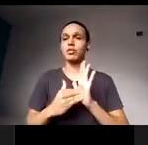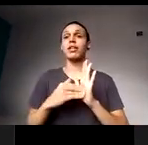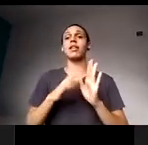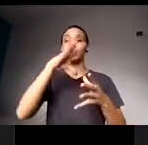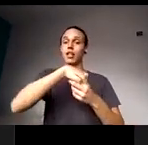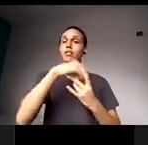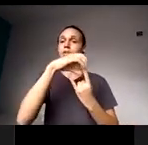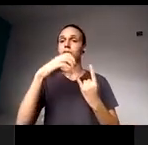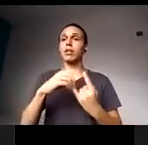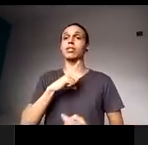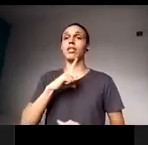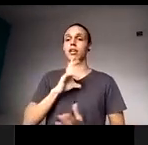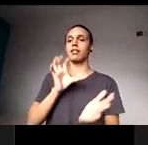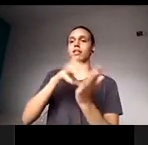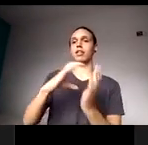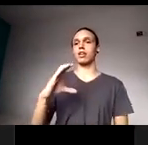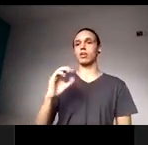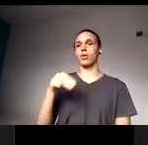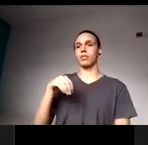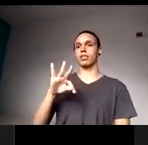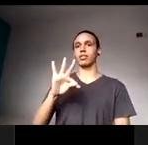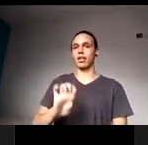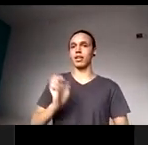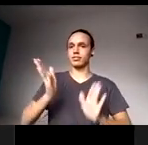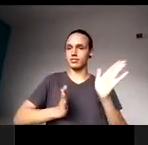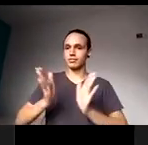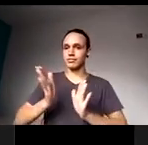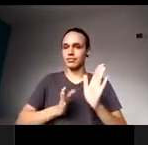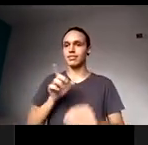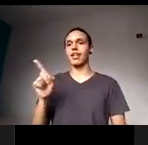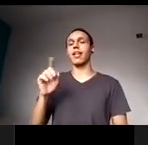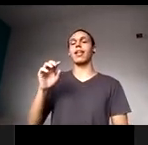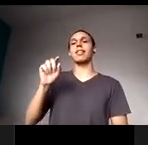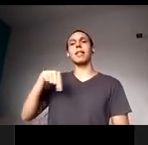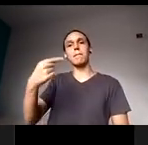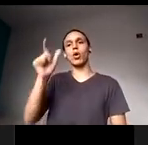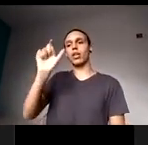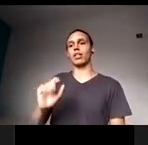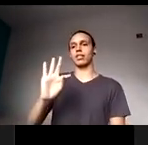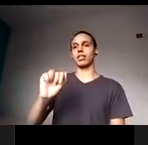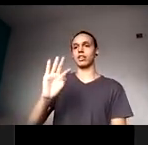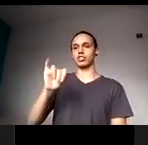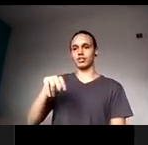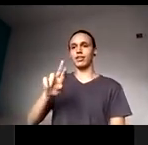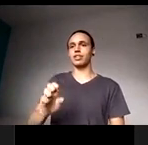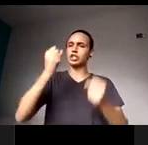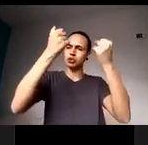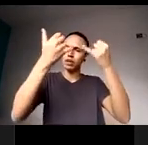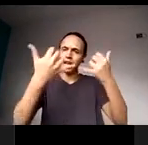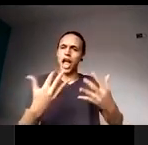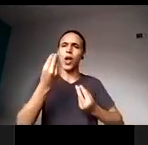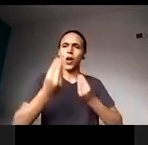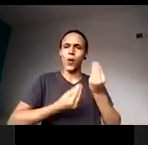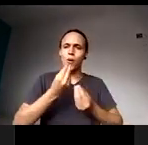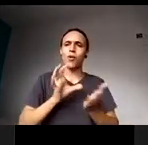um comitê de acessibilidade, Tatiana depois vai falar mais sobre o nosso comitê, que já funciona há vários anos, então eu quero